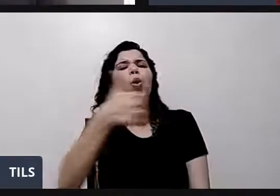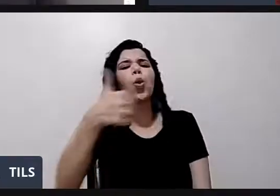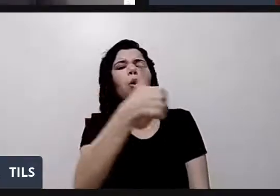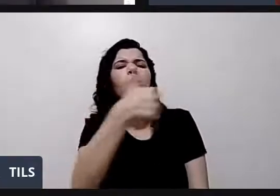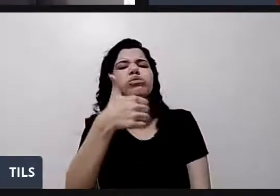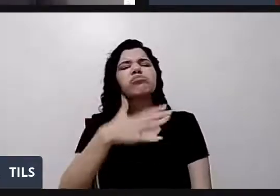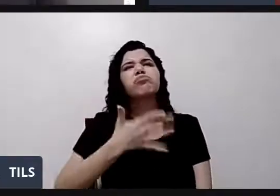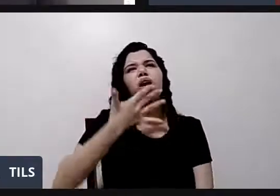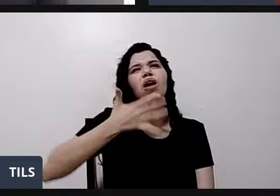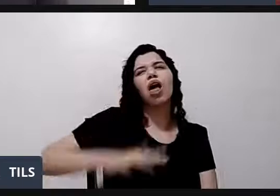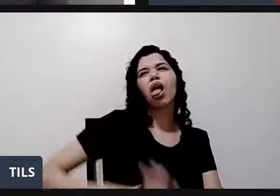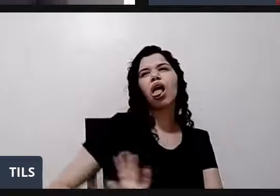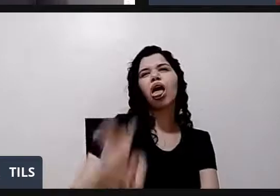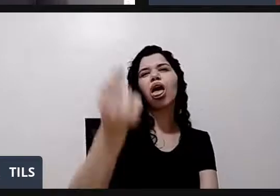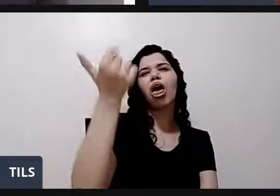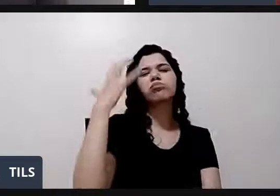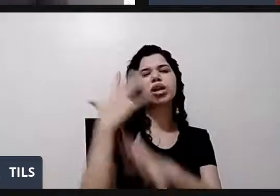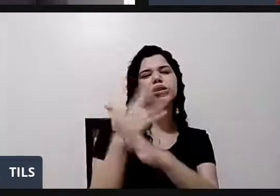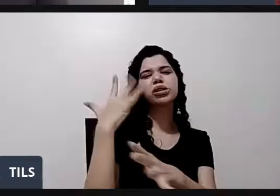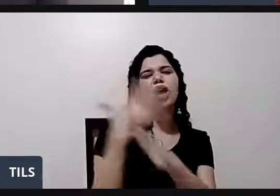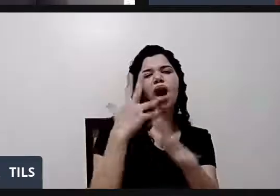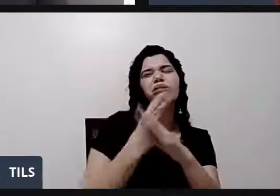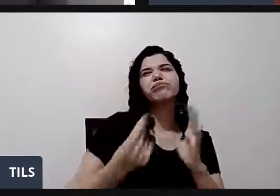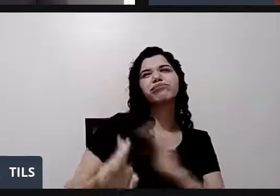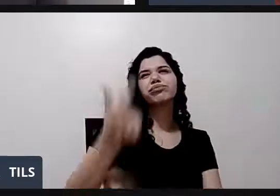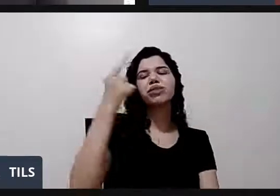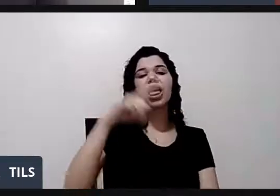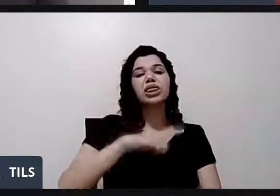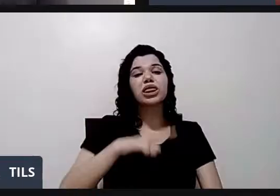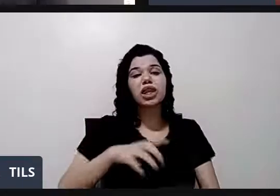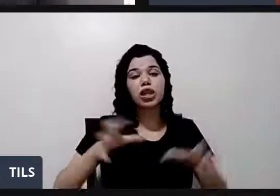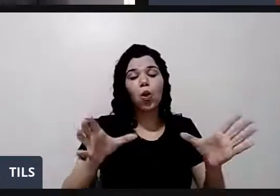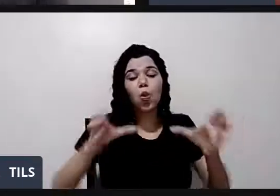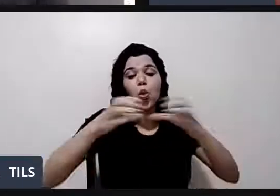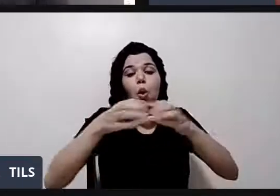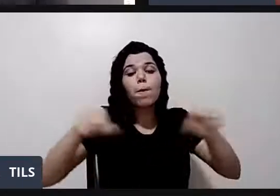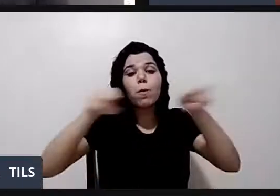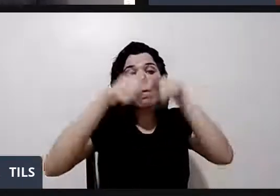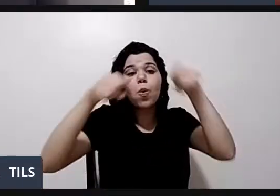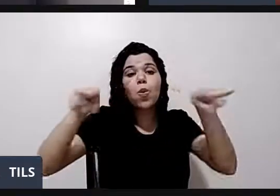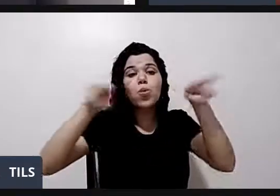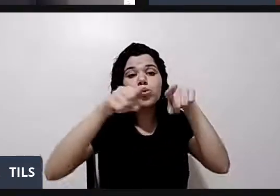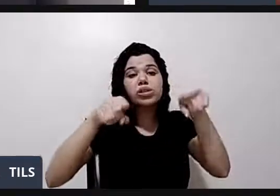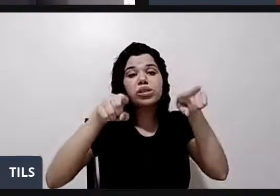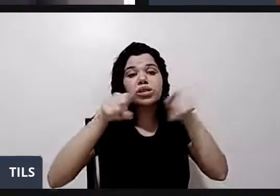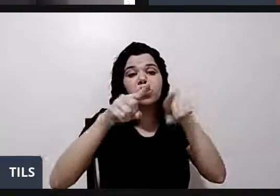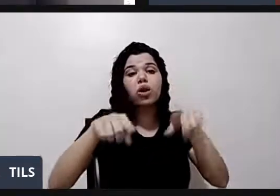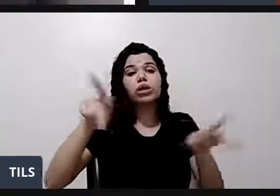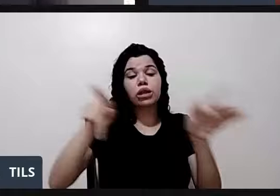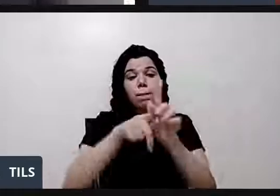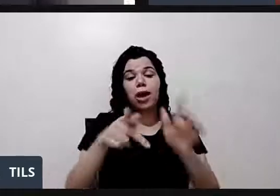Catende, havia uma bandinha musical. E havia um maestro que era